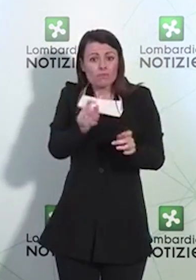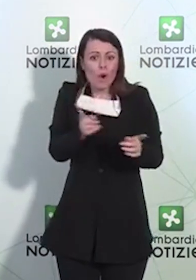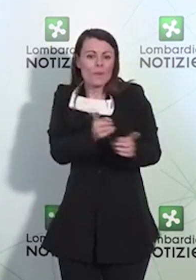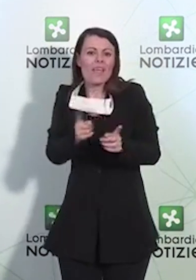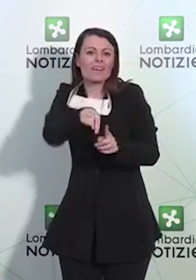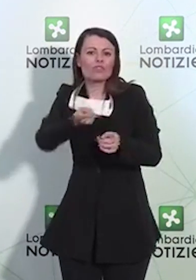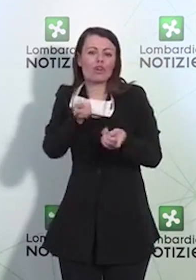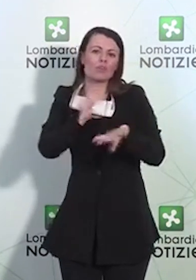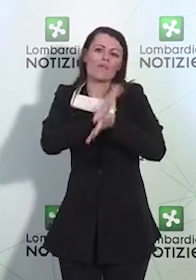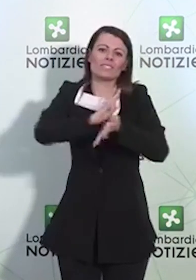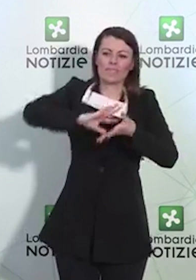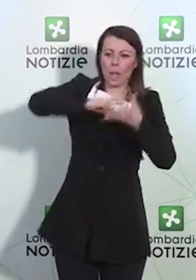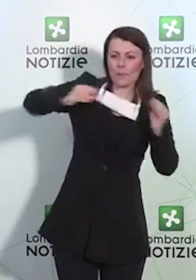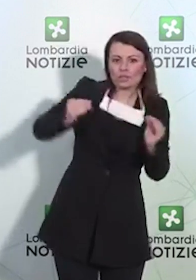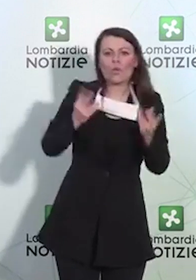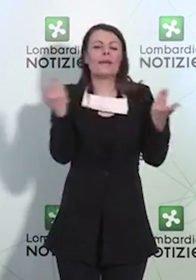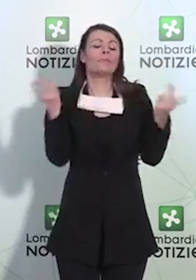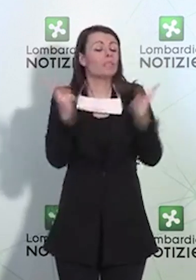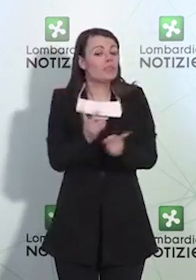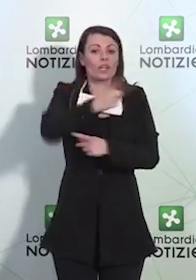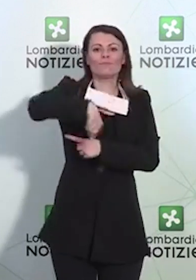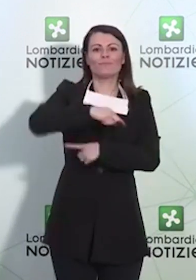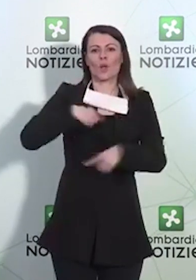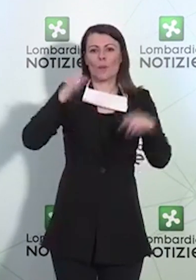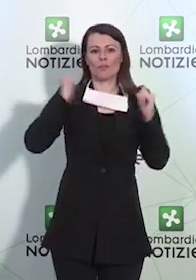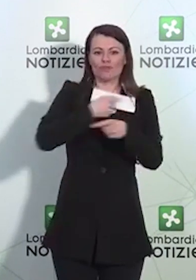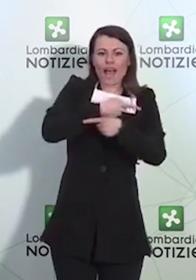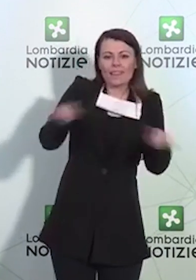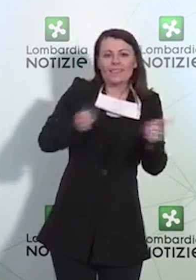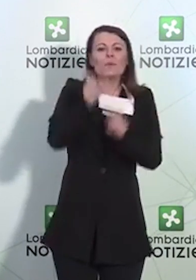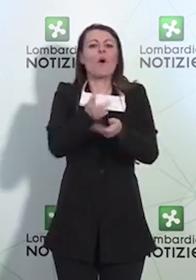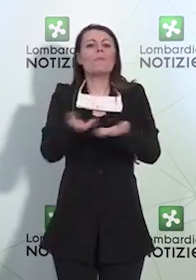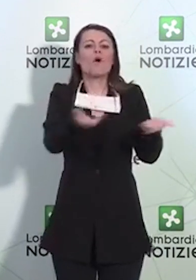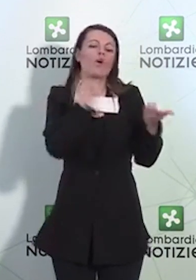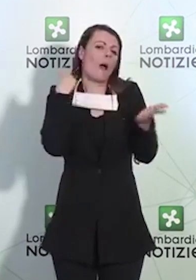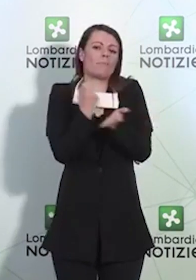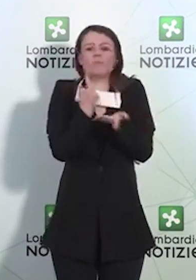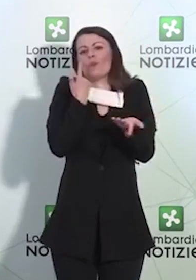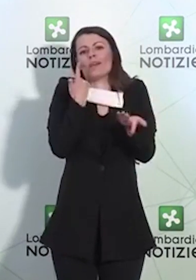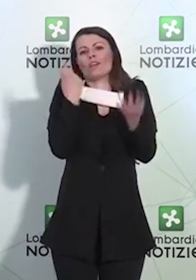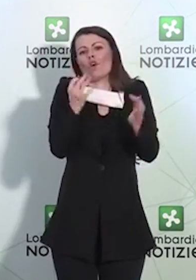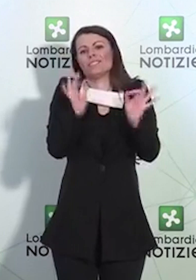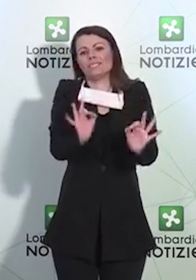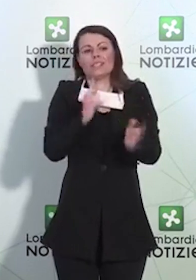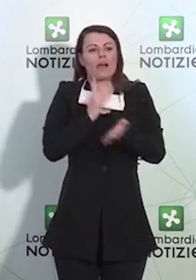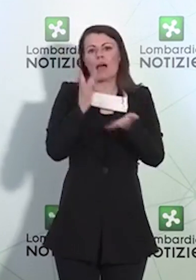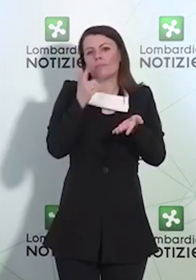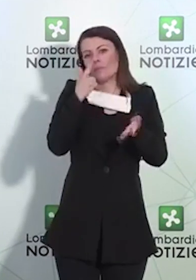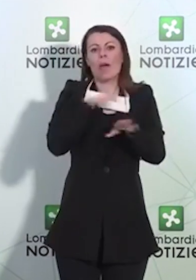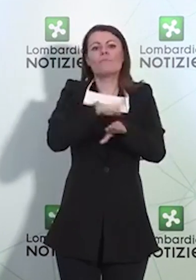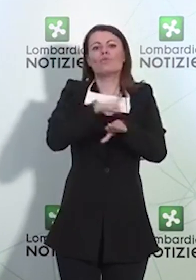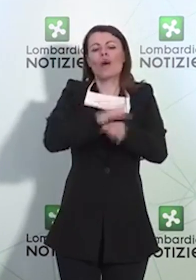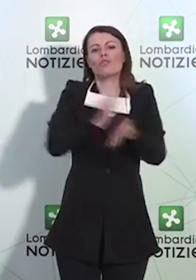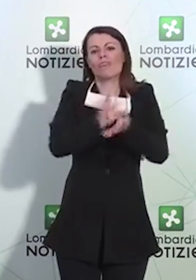la nostra gente e il nostro popolo è abituato a fare un po' di festa, andare in giro e a girare.